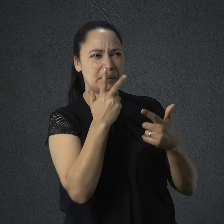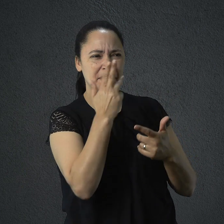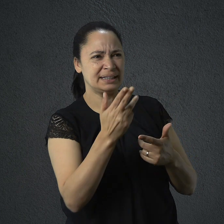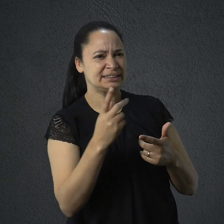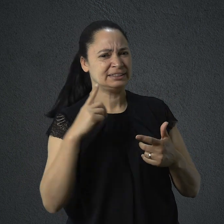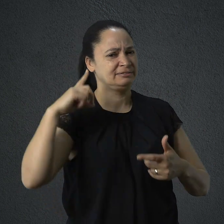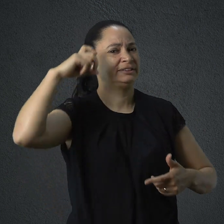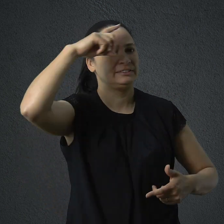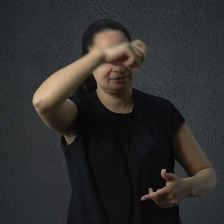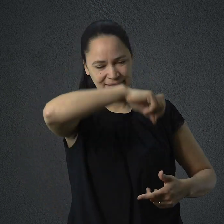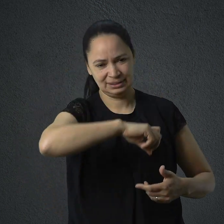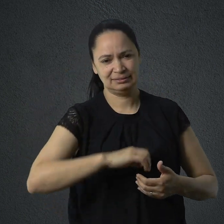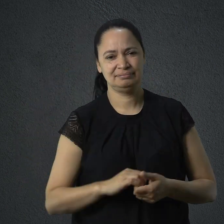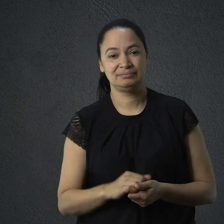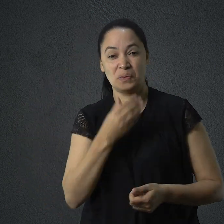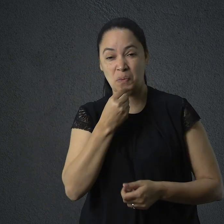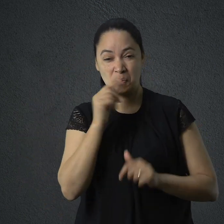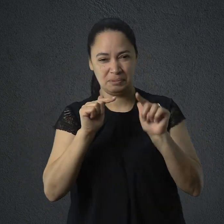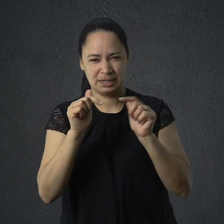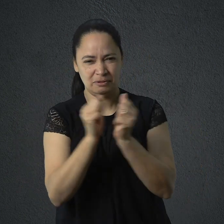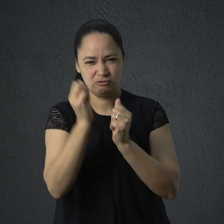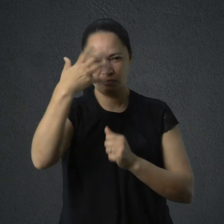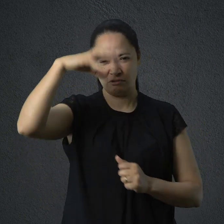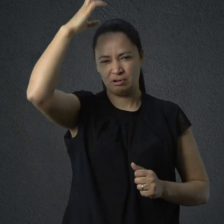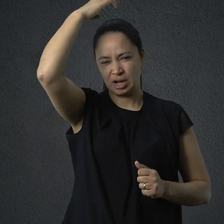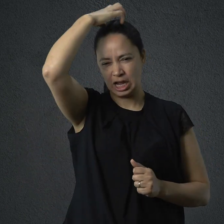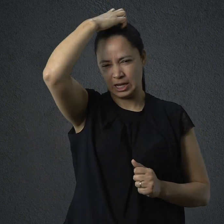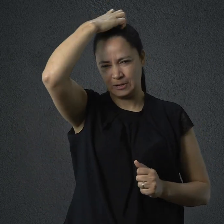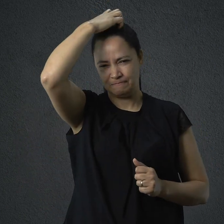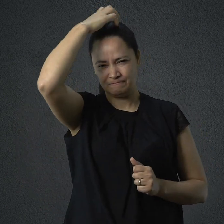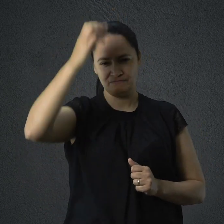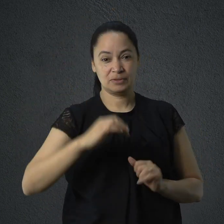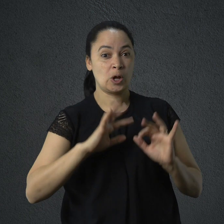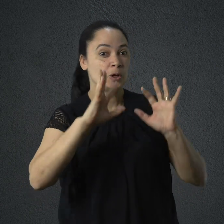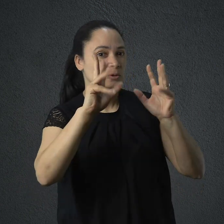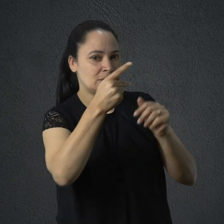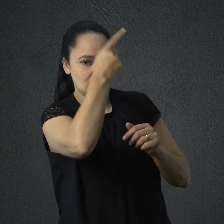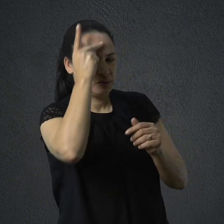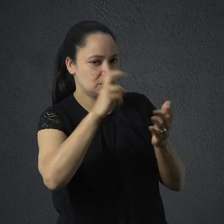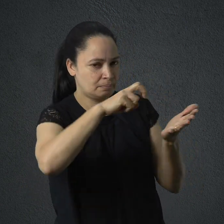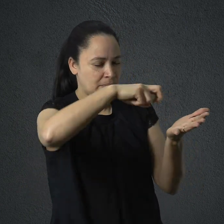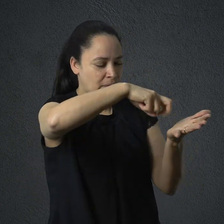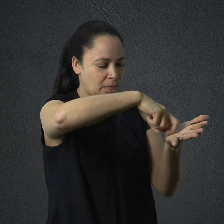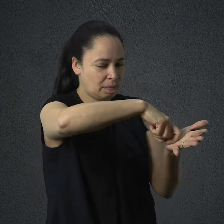era um alto oficial do rei, Assuero, diante de quem todos deveriam se curvar. Em certa ocasião,